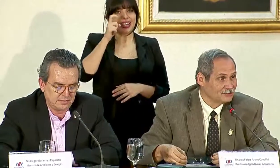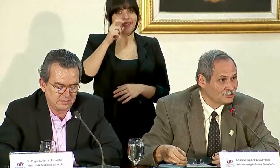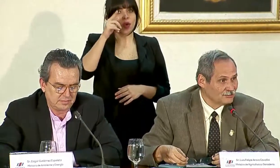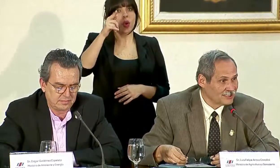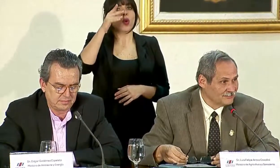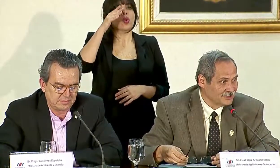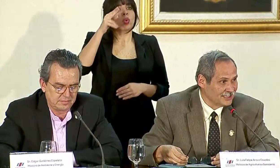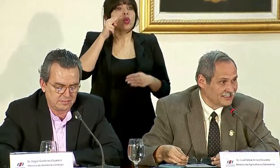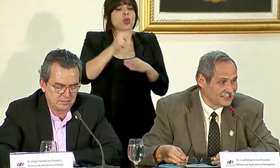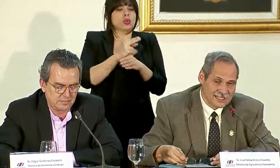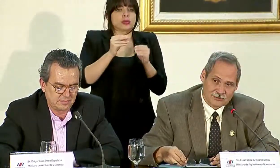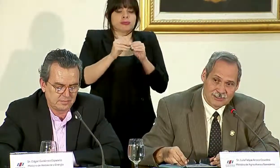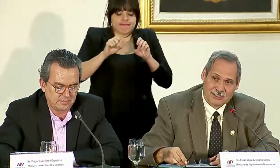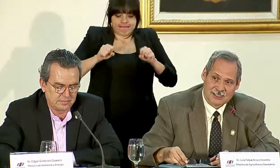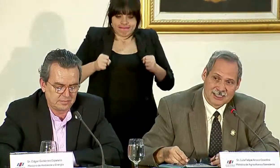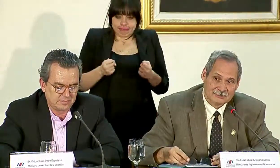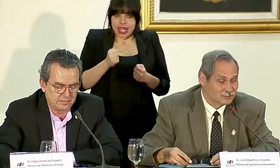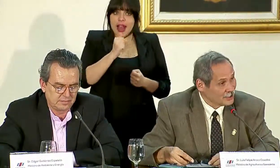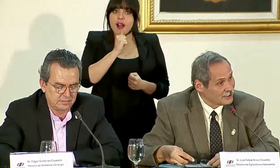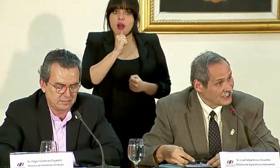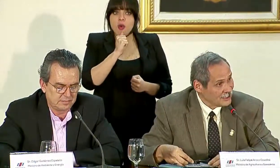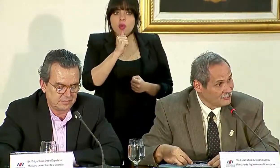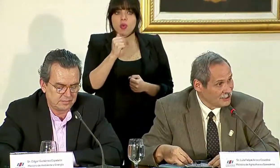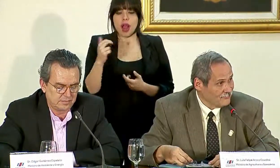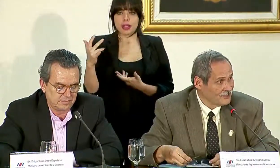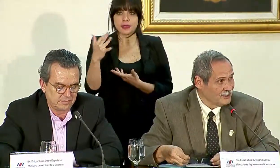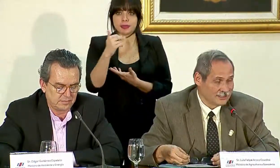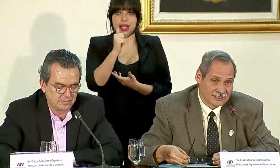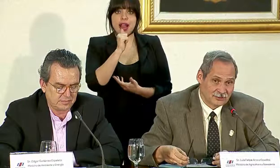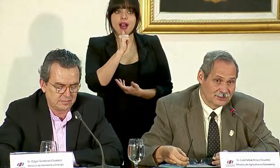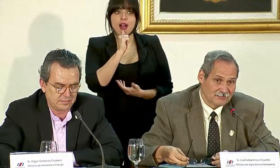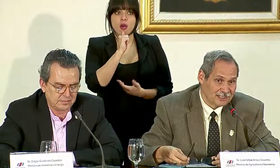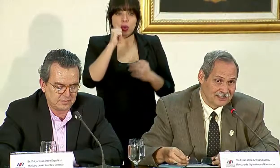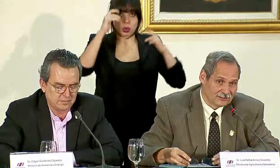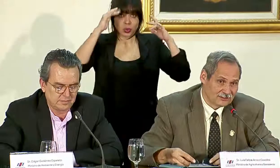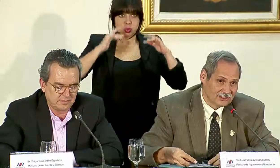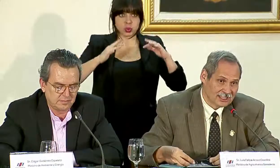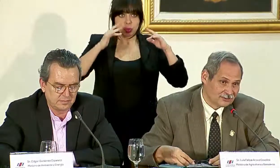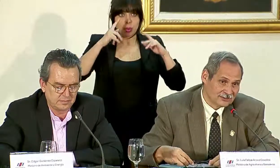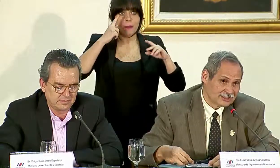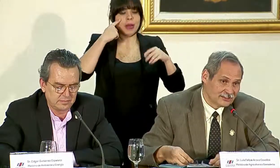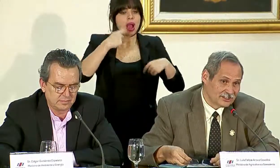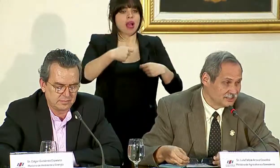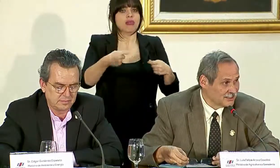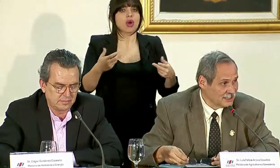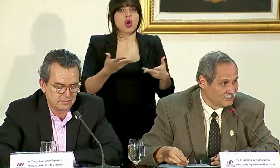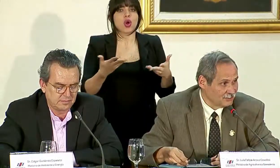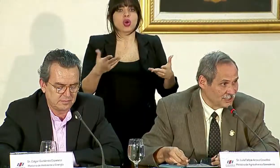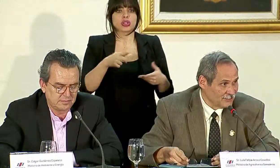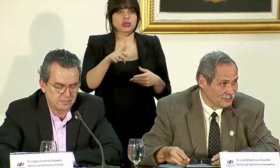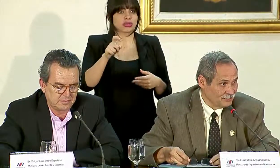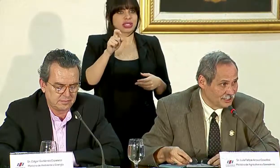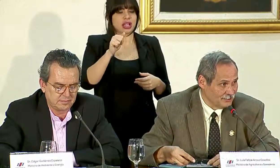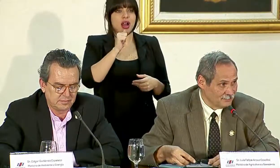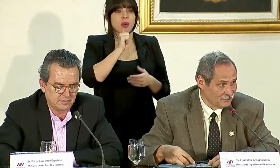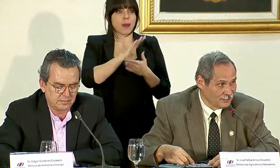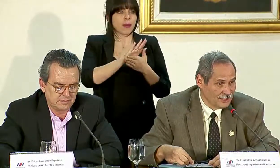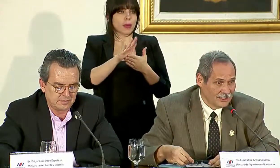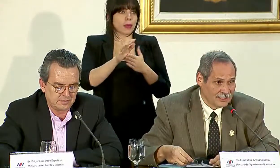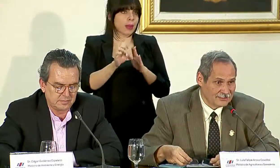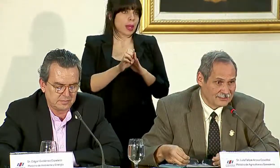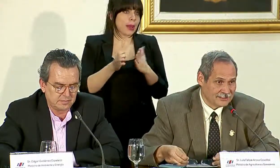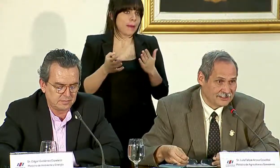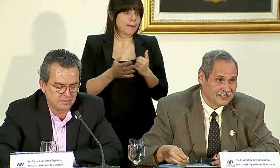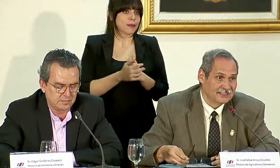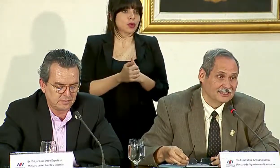cultura de uso más eficiente del agua, de capturar agua de lluvia para las cosas que no necesiten agua potable, por ejemplo,